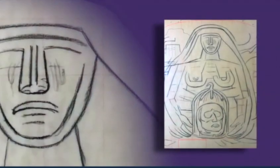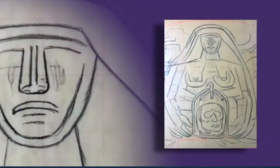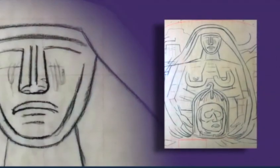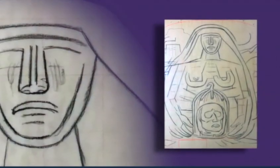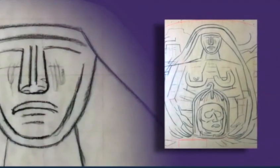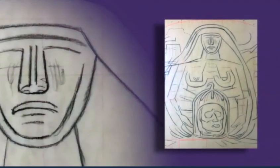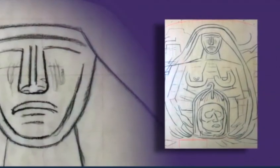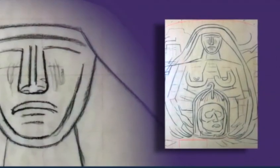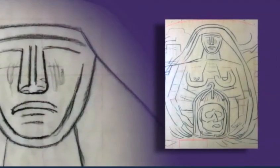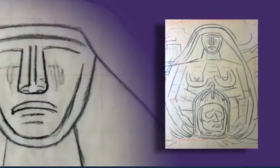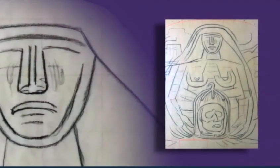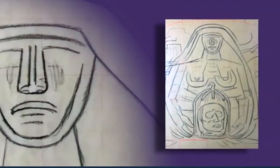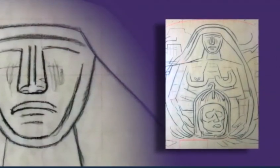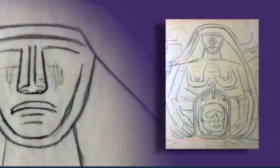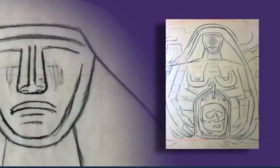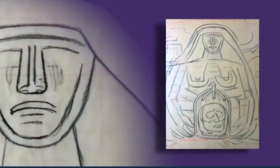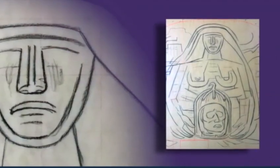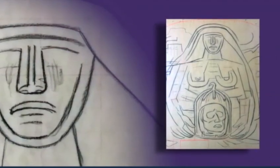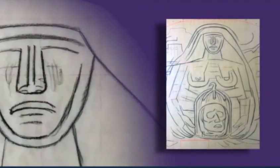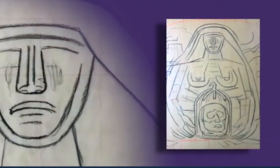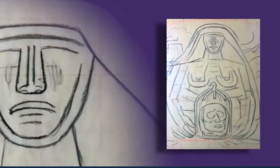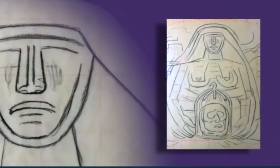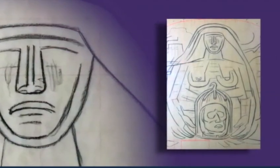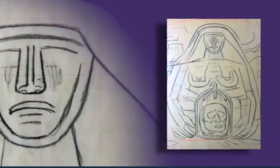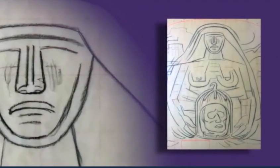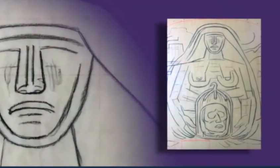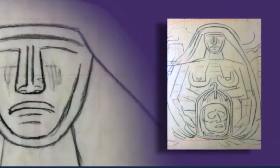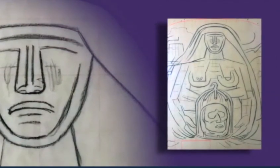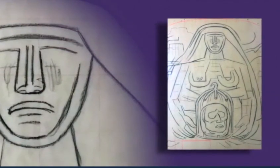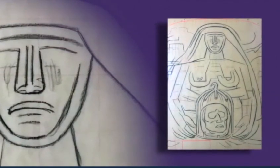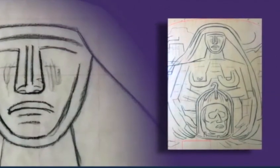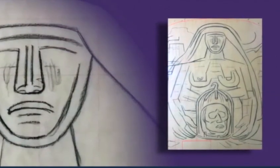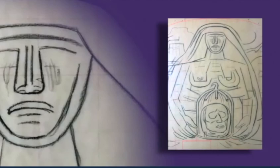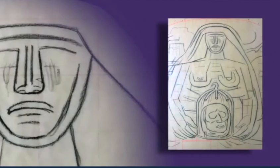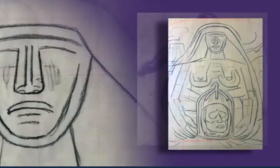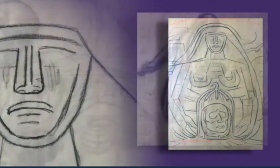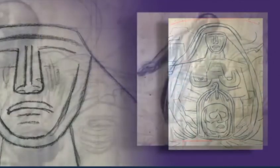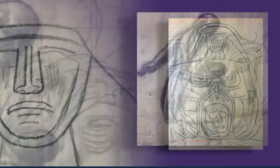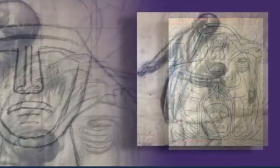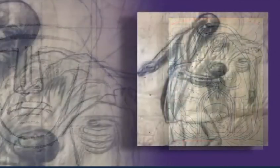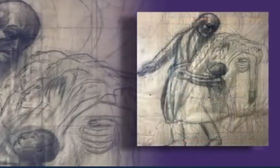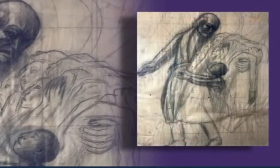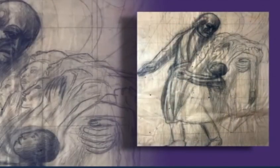ホセの代表作である、会員議員の集会所の外面にある貴重な壁画、